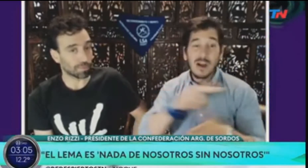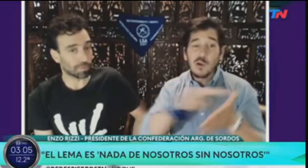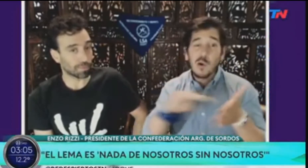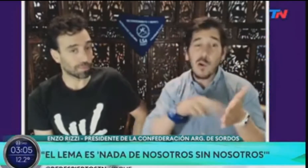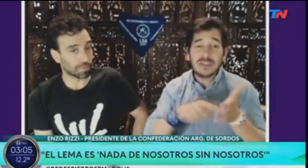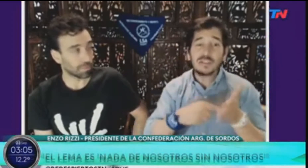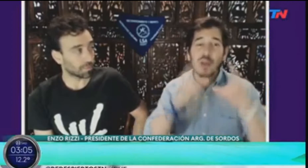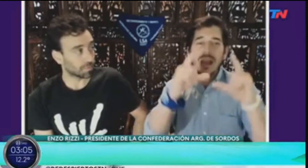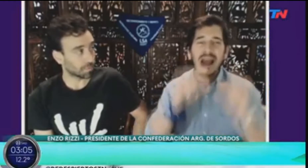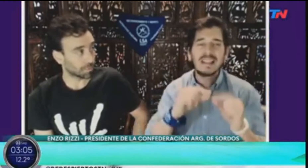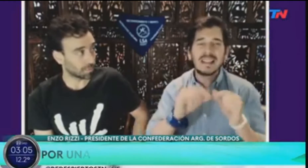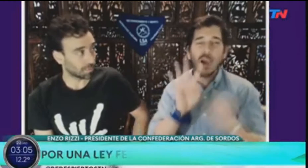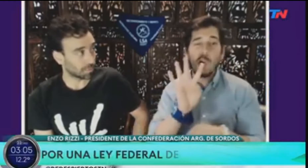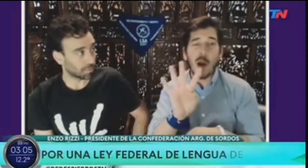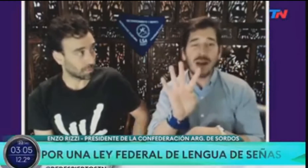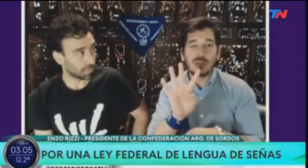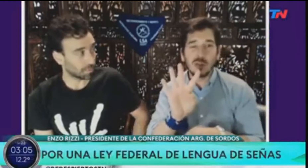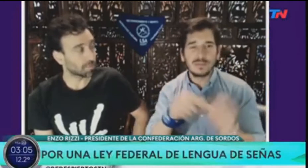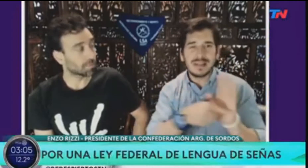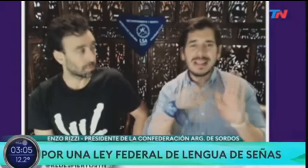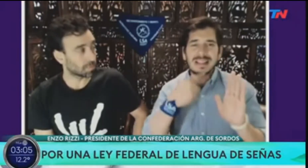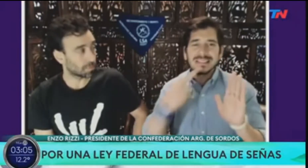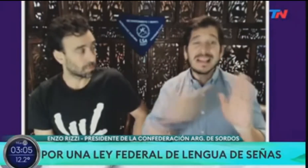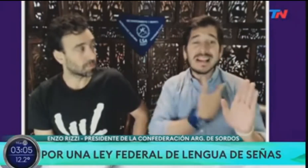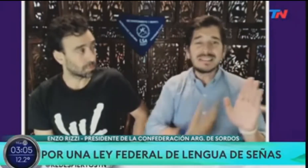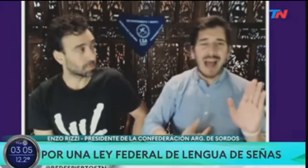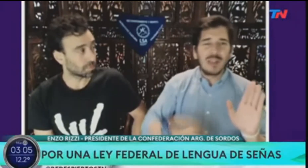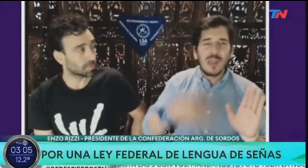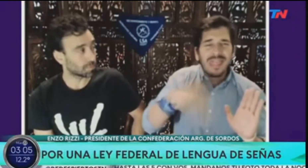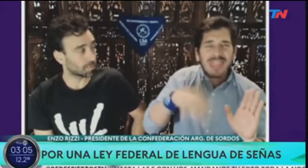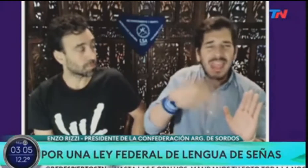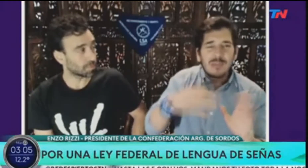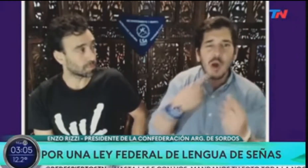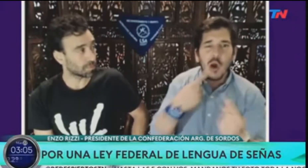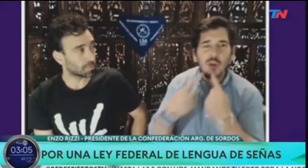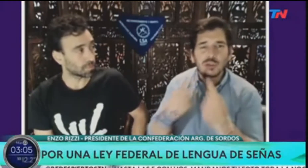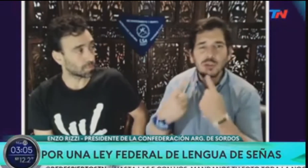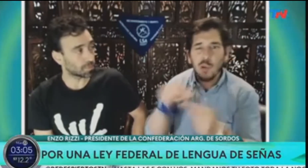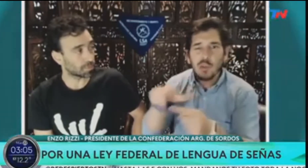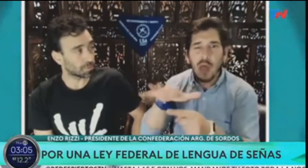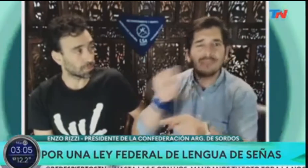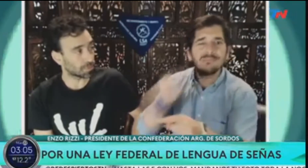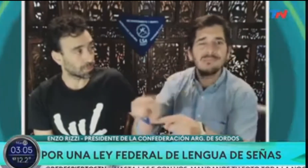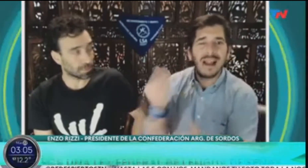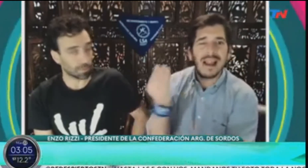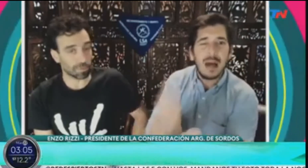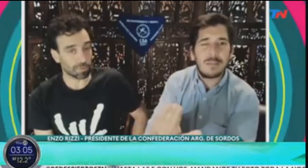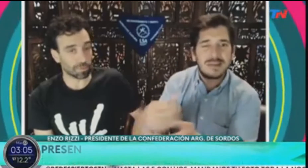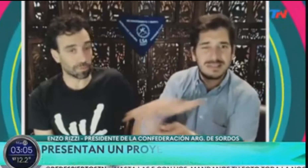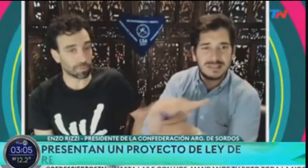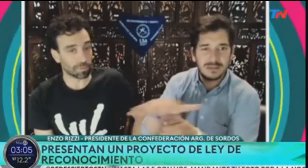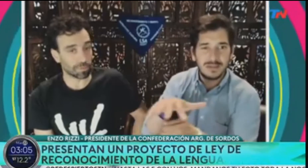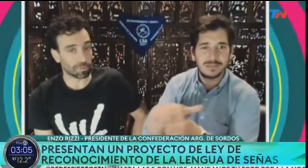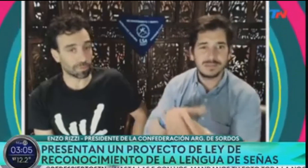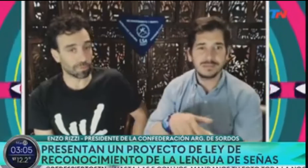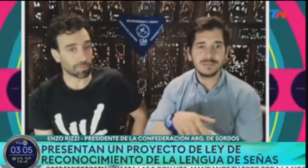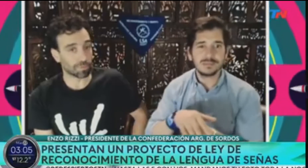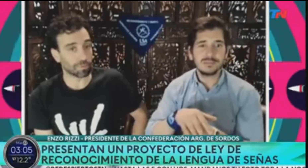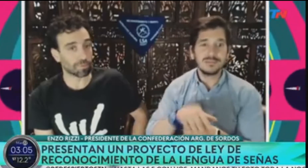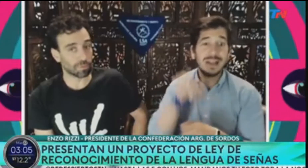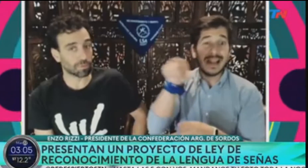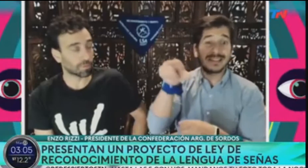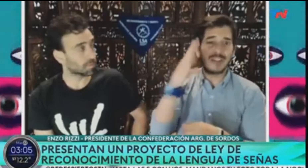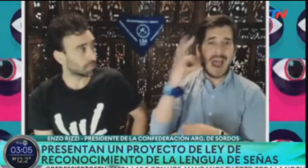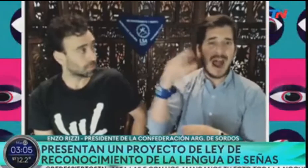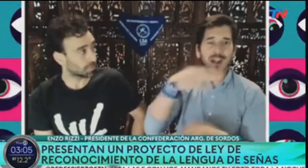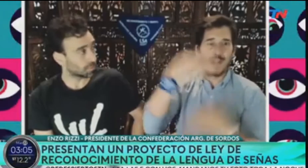Derechos de las Personas con Discapacidad, en el artículo 4, dice que el Estado debe consultar a